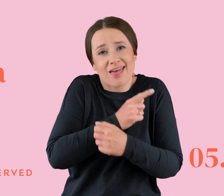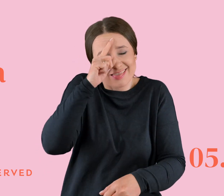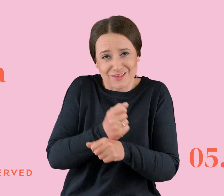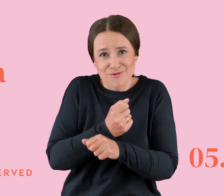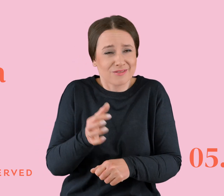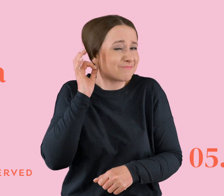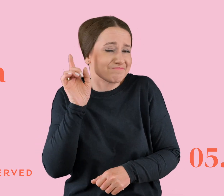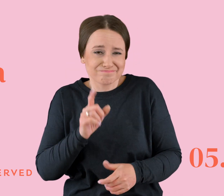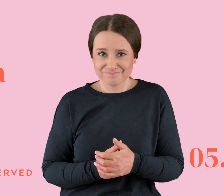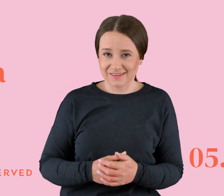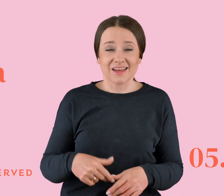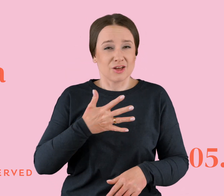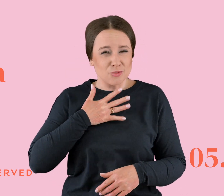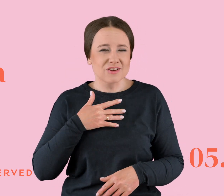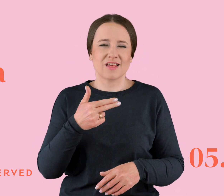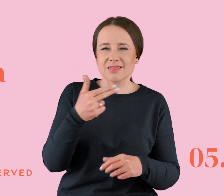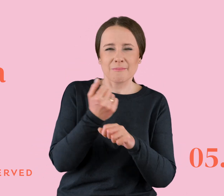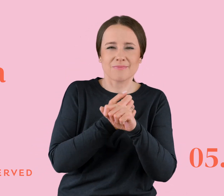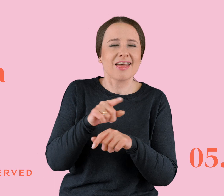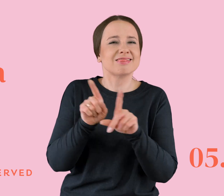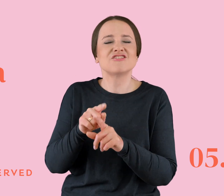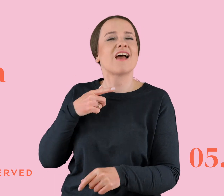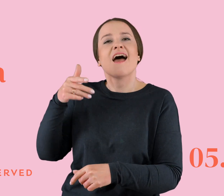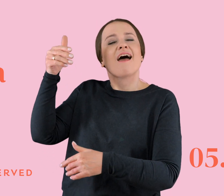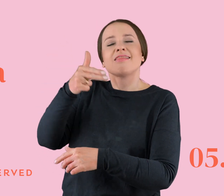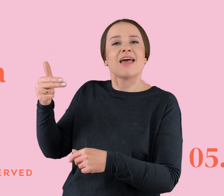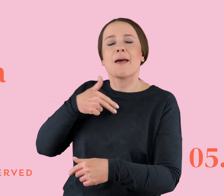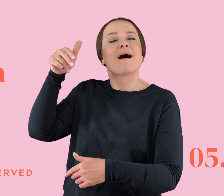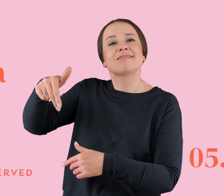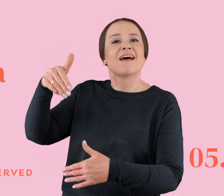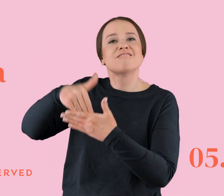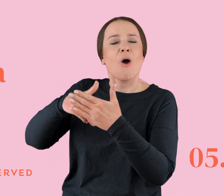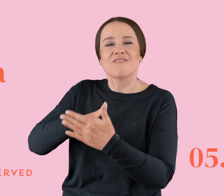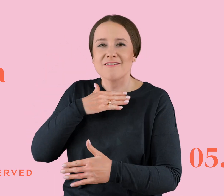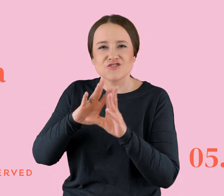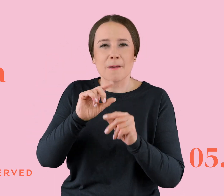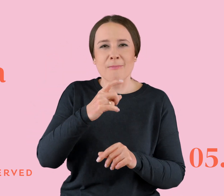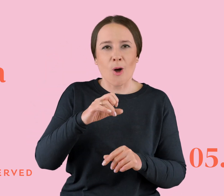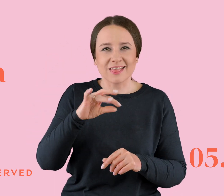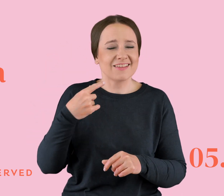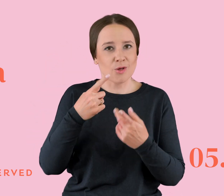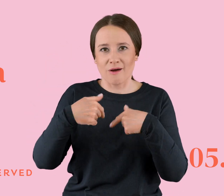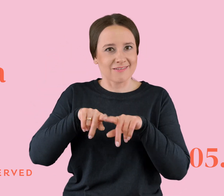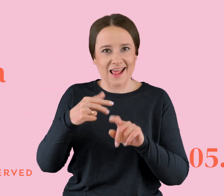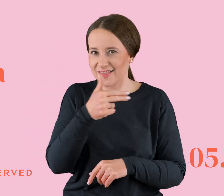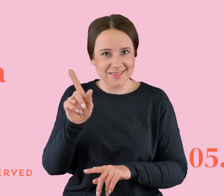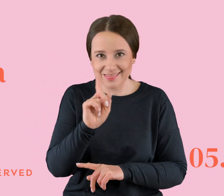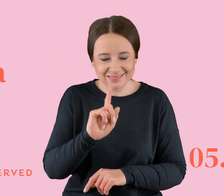temat toksyn, tak jak temat typów wychowywanych przez wilki, no wszystkie te podcasty, no to to nie jest temat zrealizowany i zamknięty i będą kontynuacje